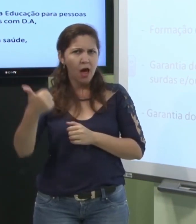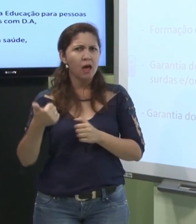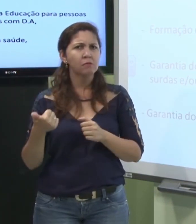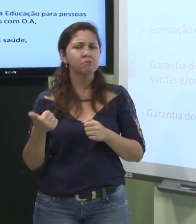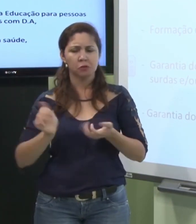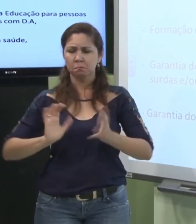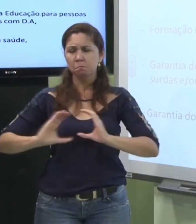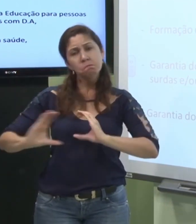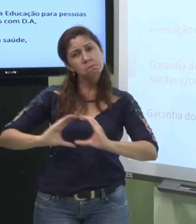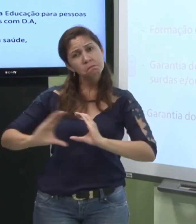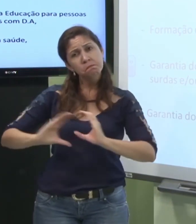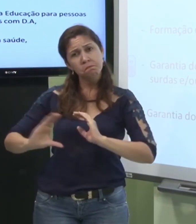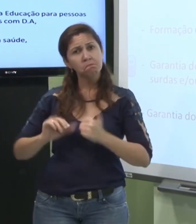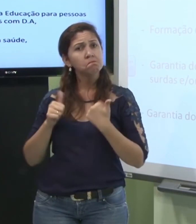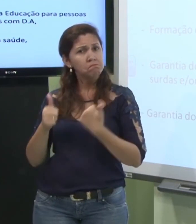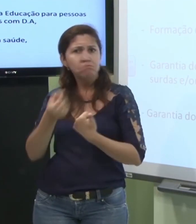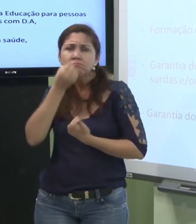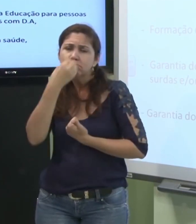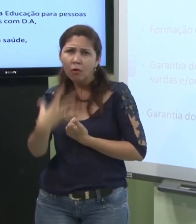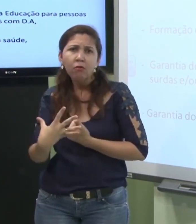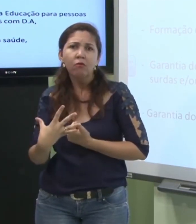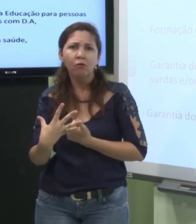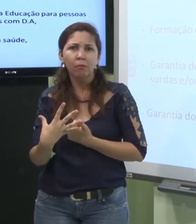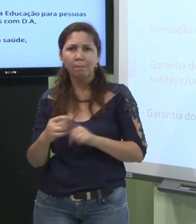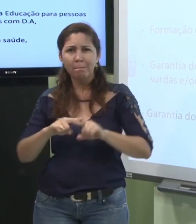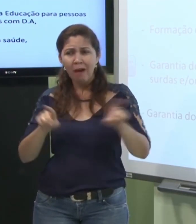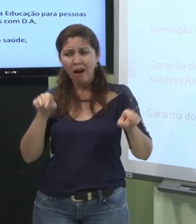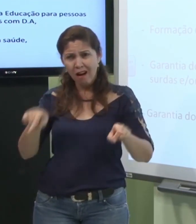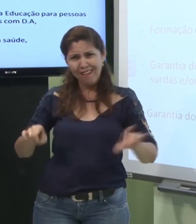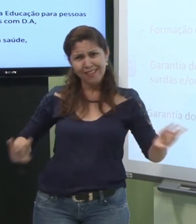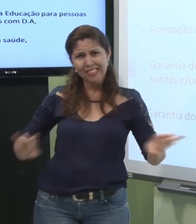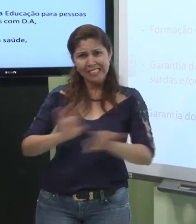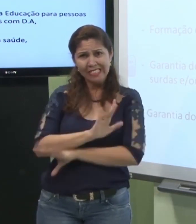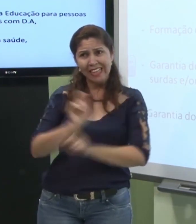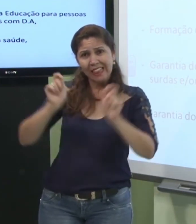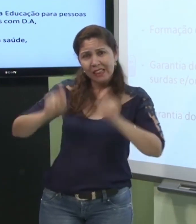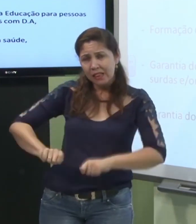então se ele sabe se comunicar é muito bom mas ele precisa só saber interpretar